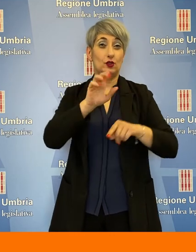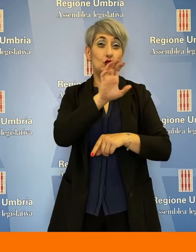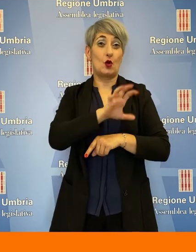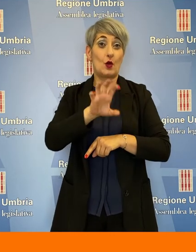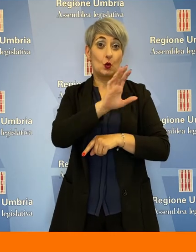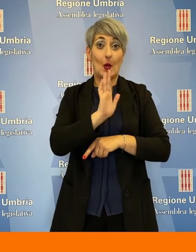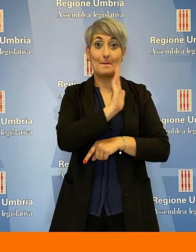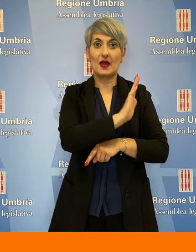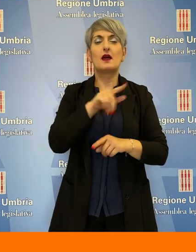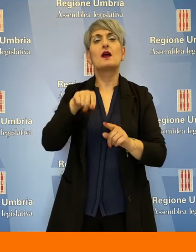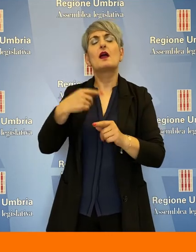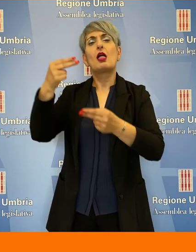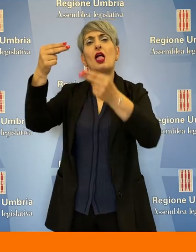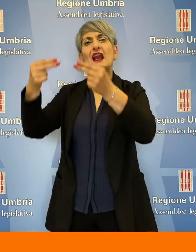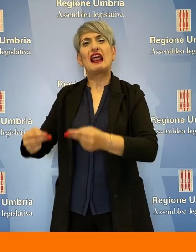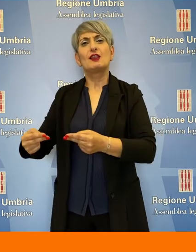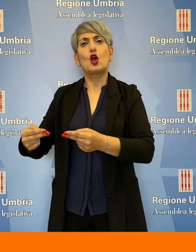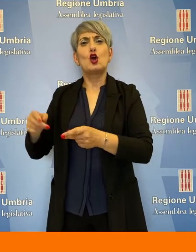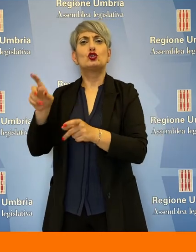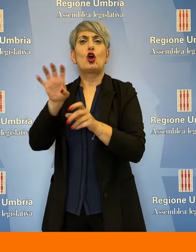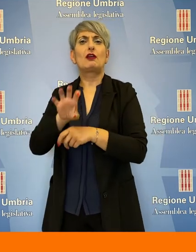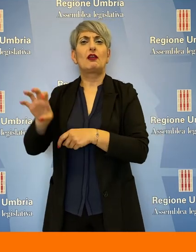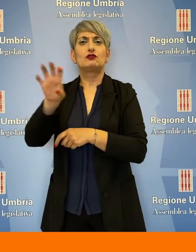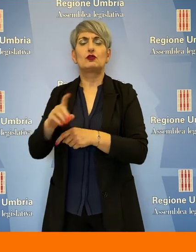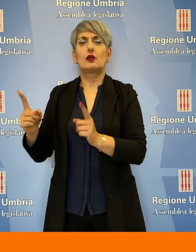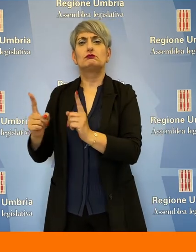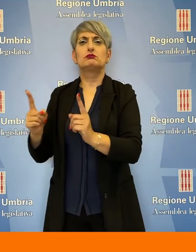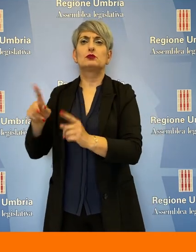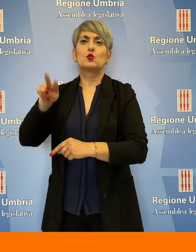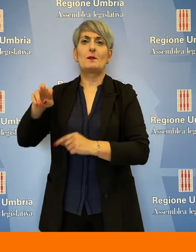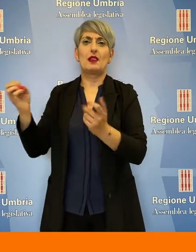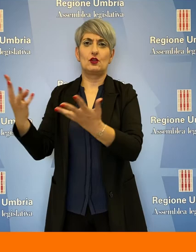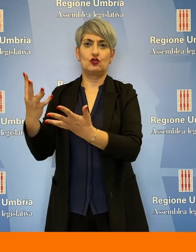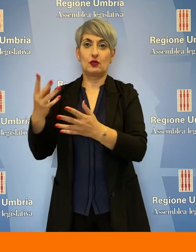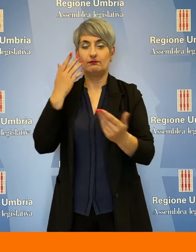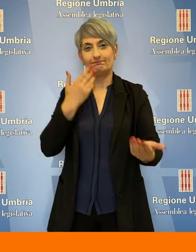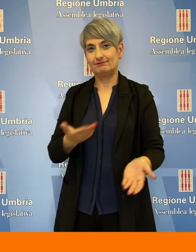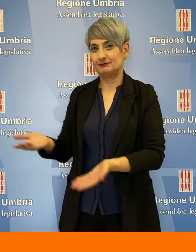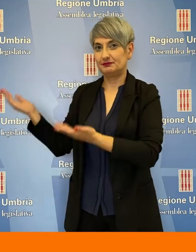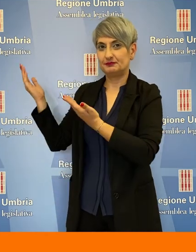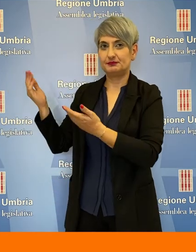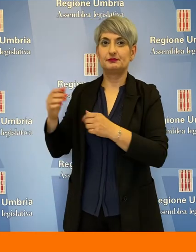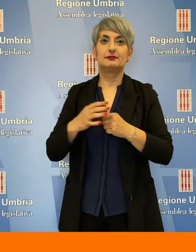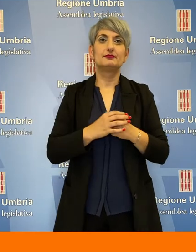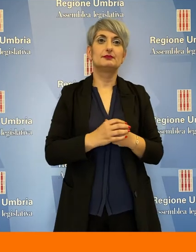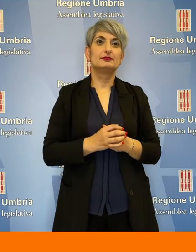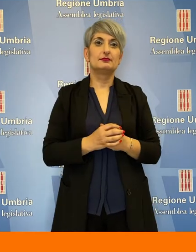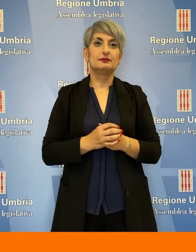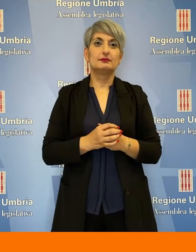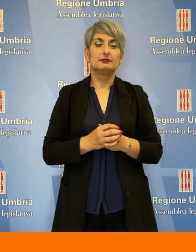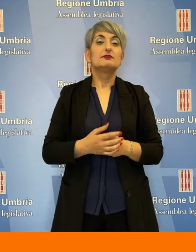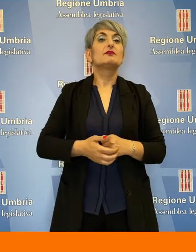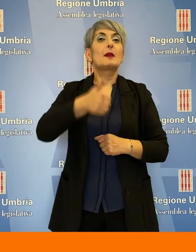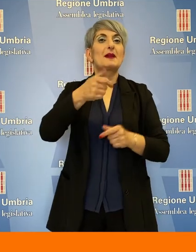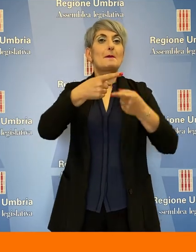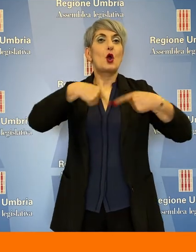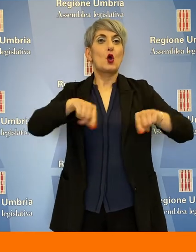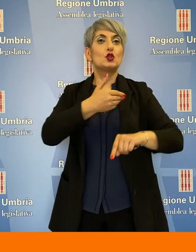Commissione europea e il rendiconto regionale del 2019. Vediamo. Nella prima